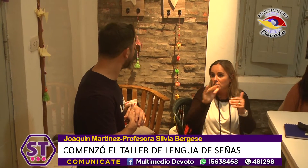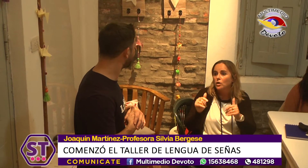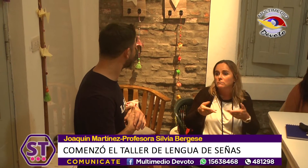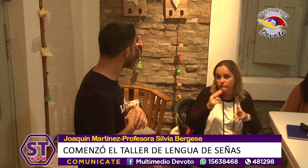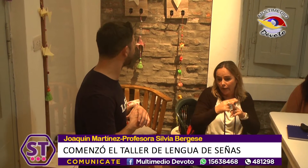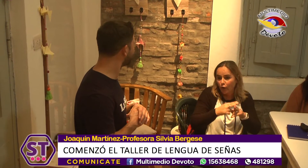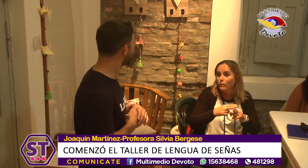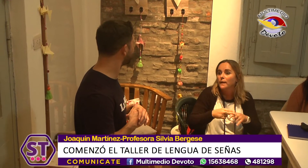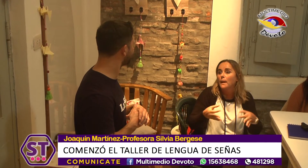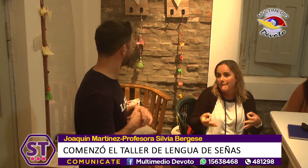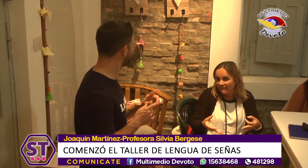Y hay que ablandar las manos.